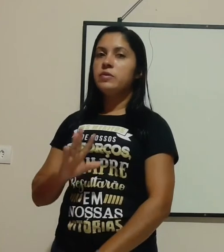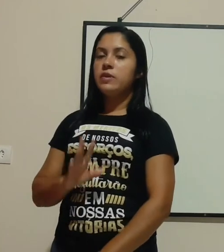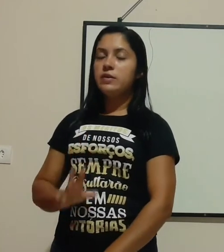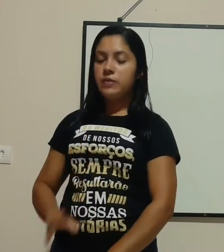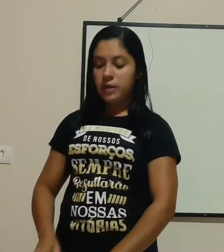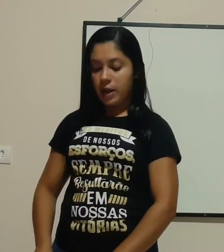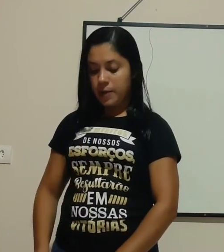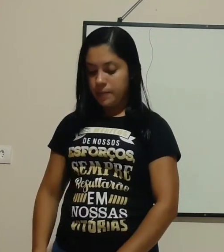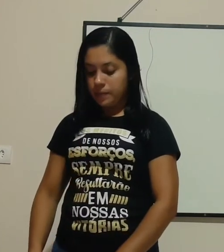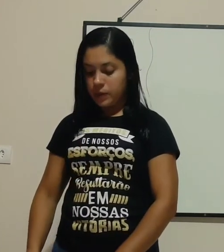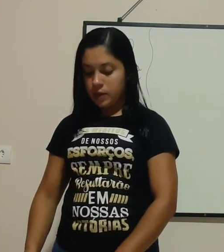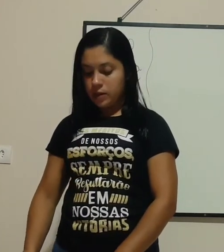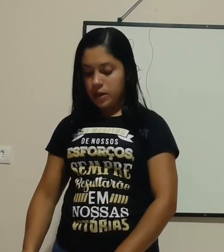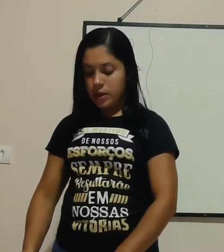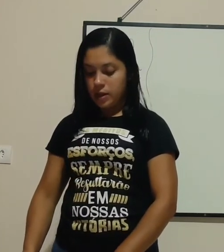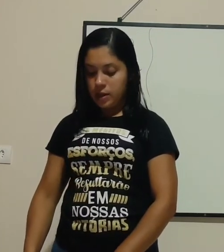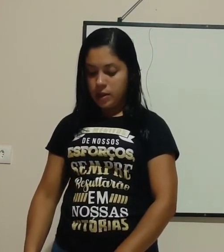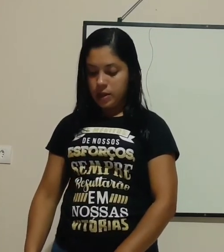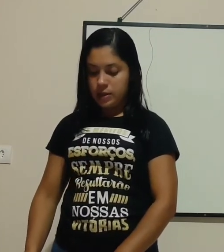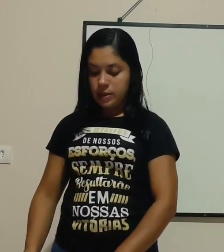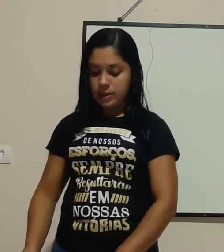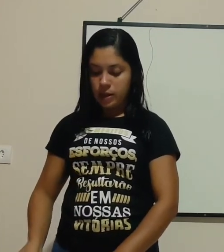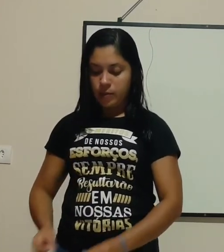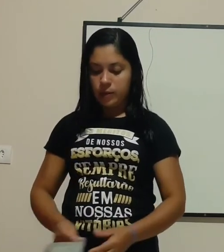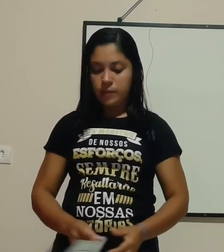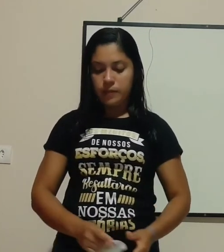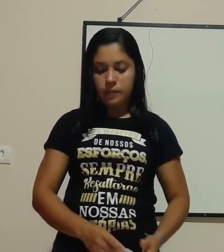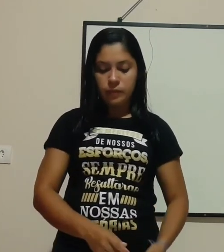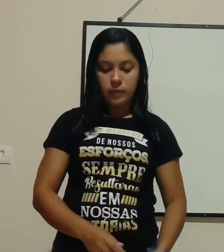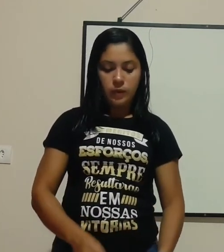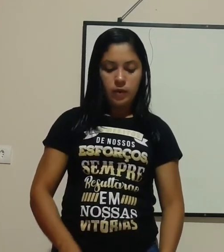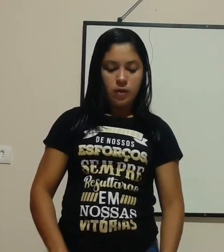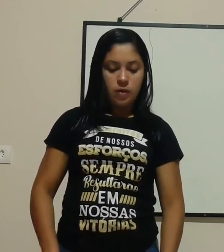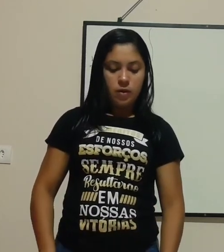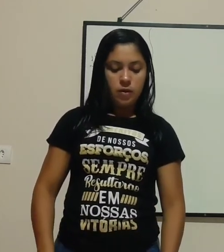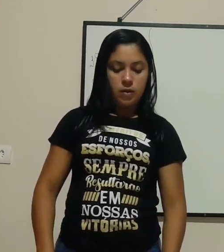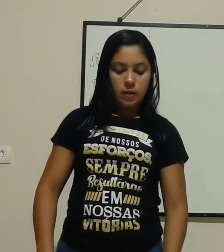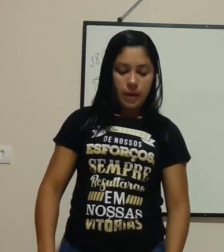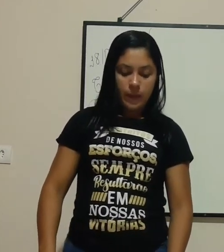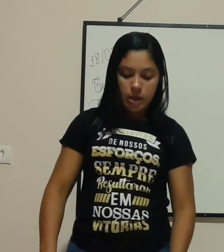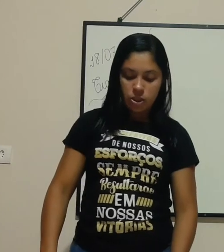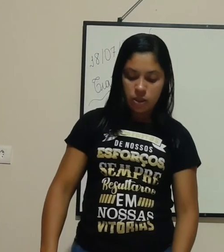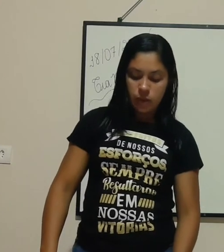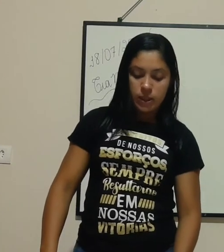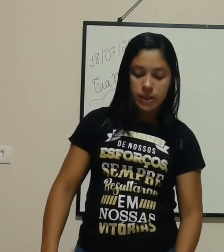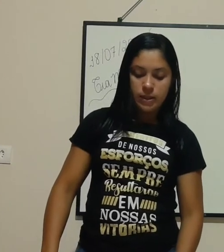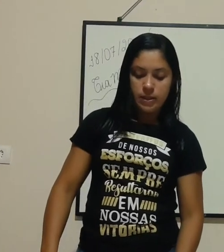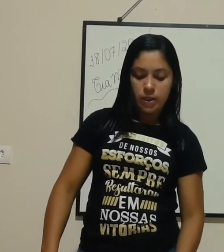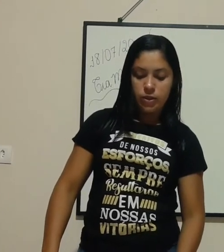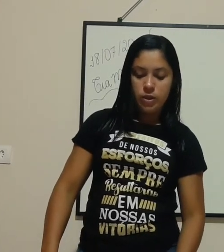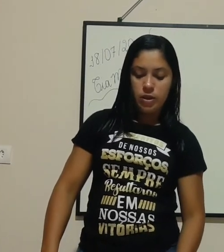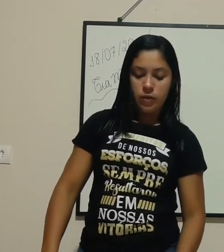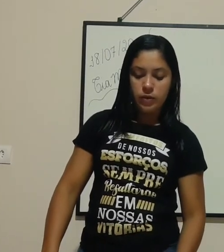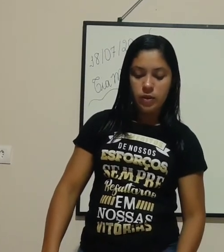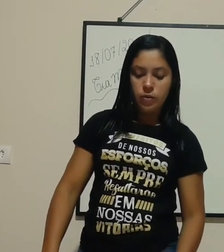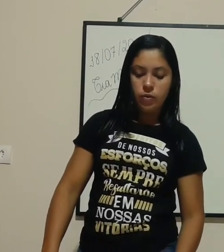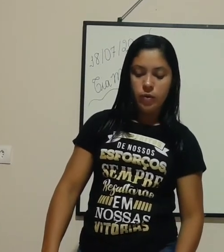verificar, né, esse esquema. Na página 87, tem aí o circuito